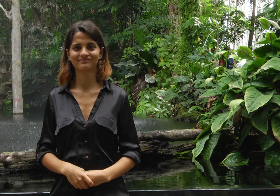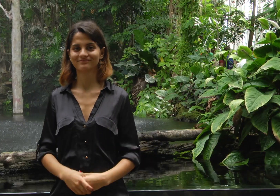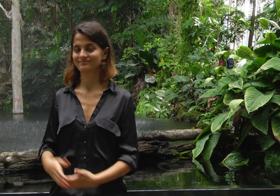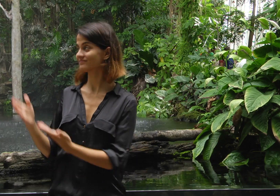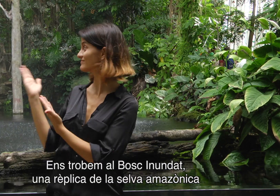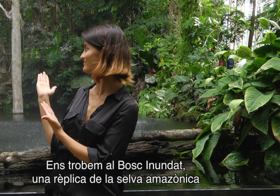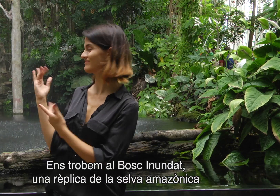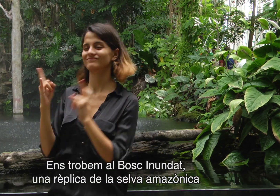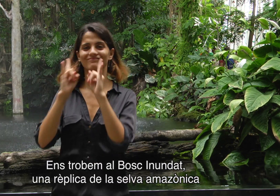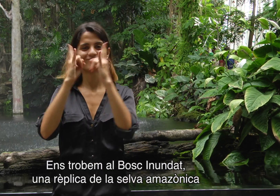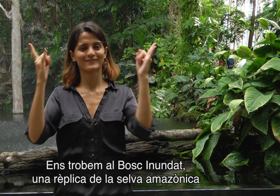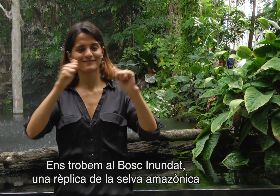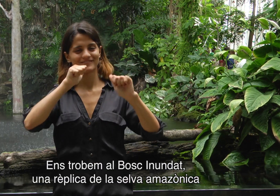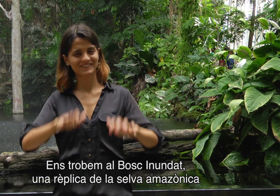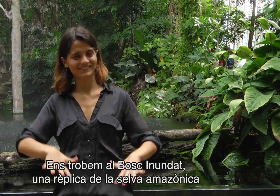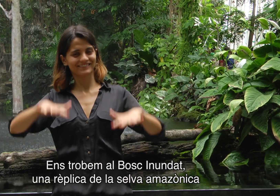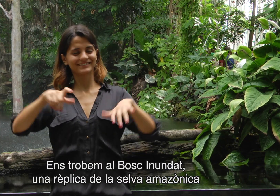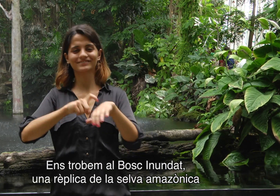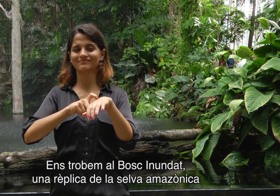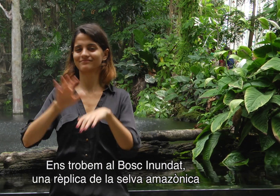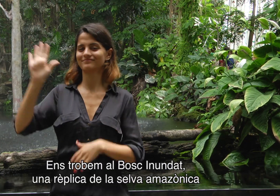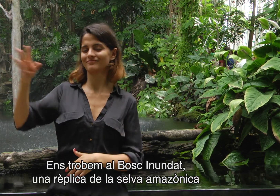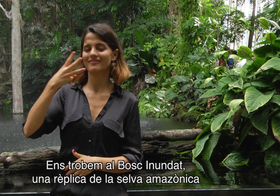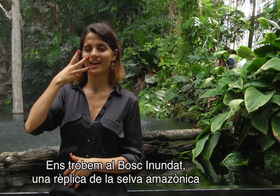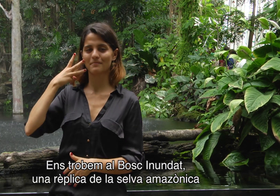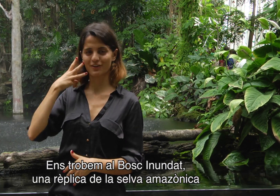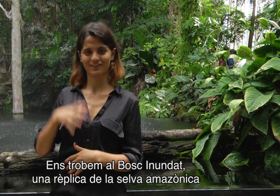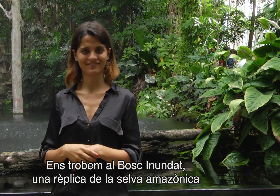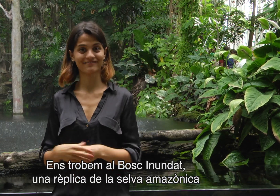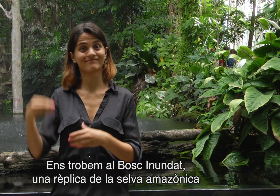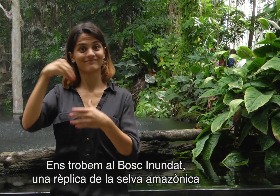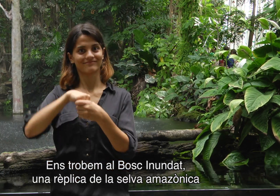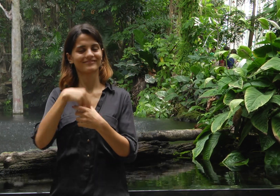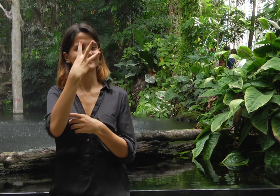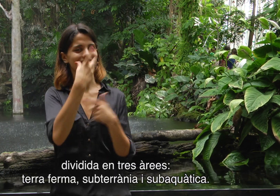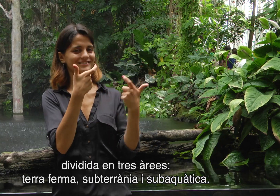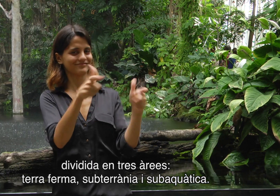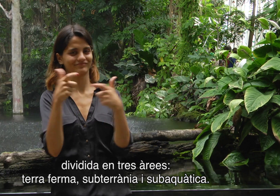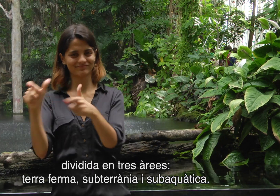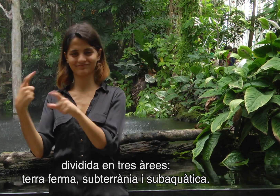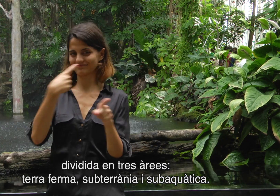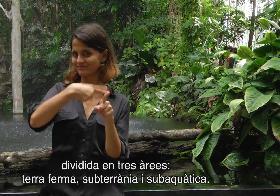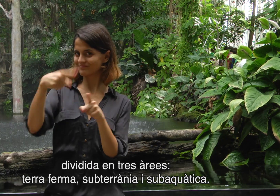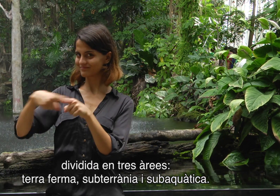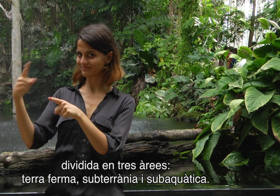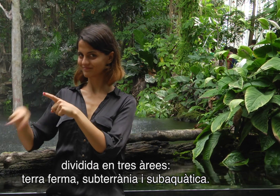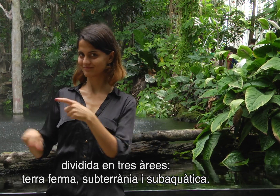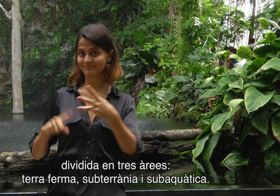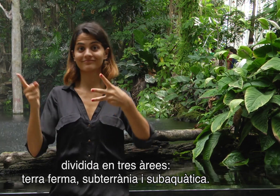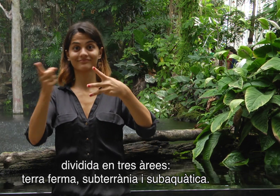Ens trobem al bosc inundat, una rèplica de la selva amassònica dividida en tres àrees,